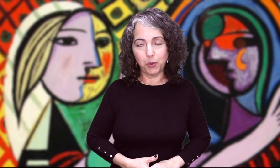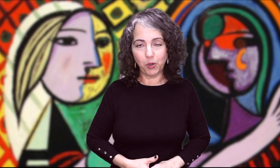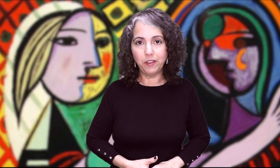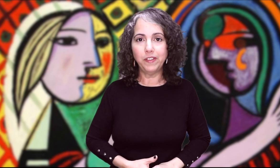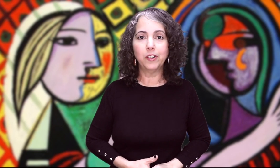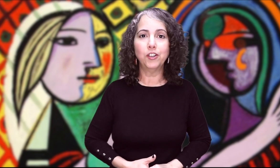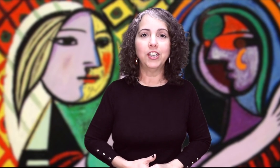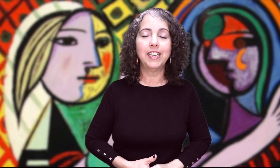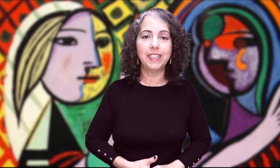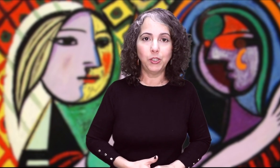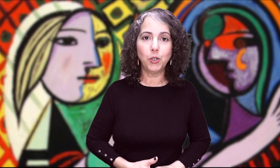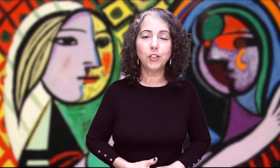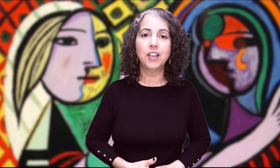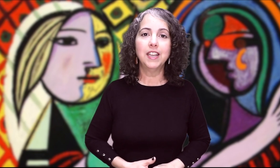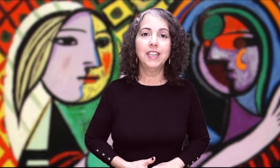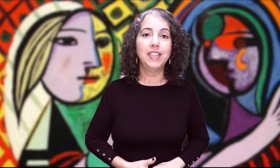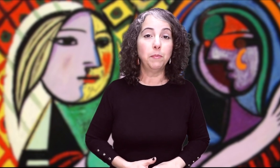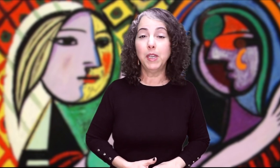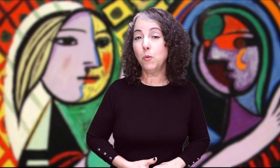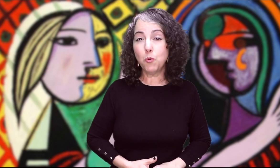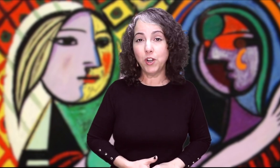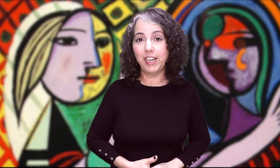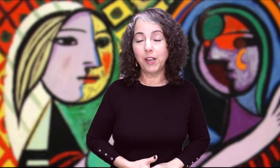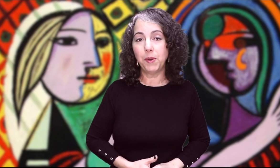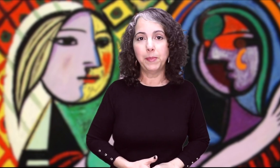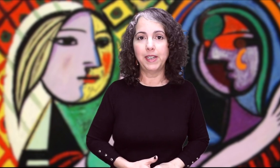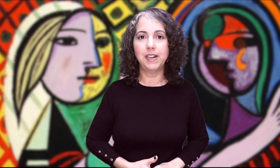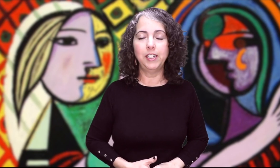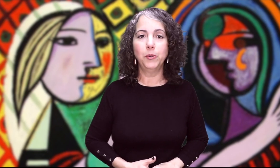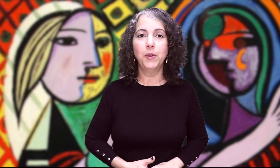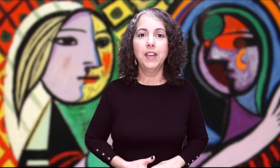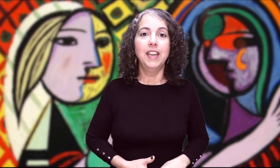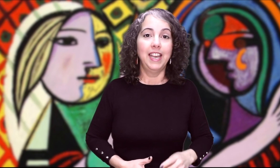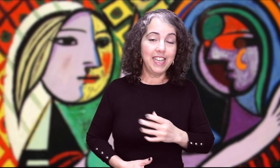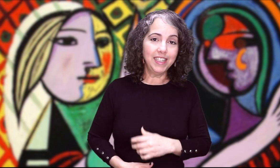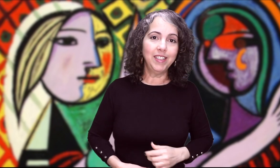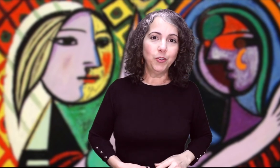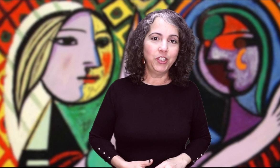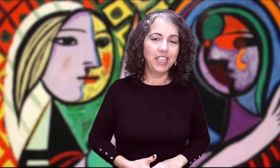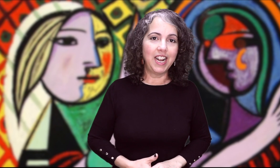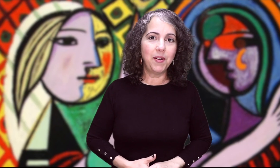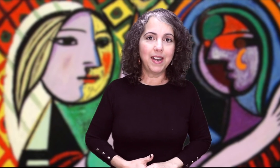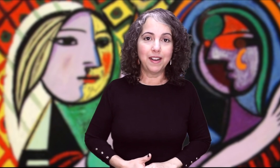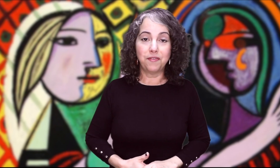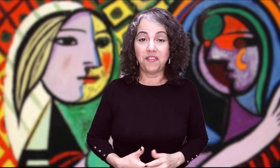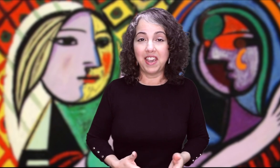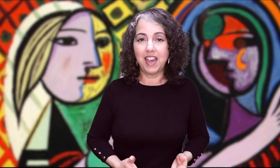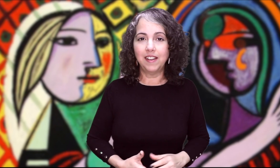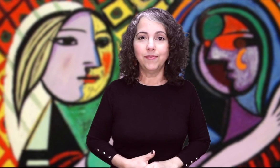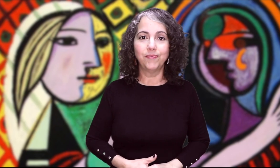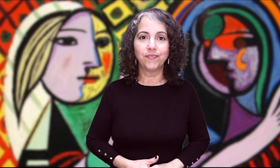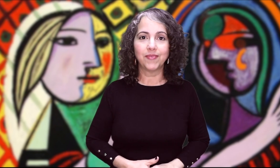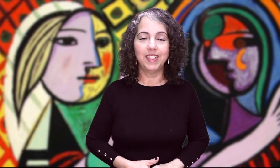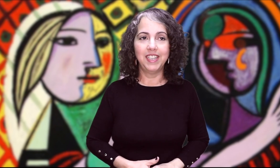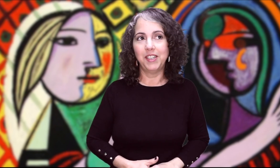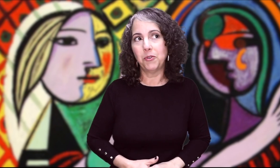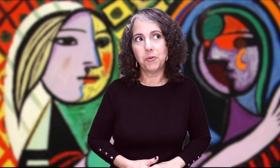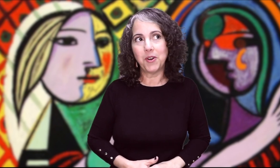prolífico escritor y también un mujeriego empedernido Ella que se consideraba fea y no